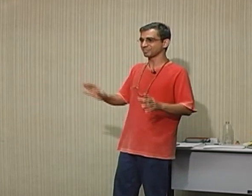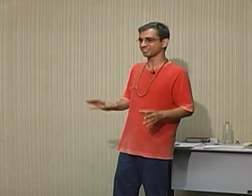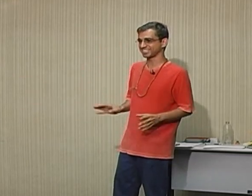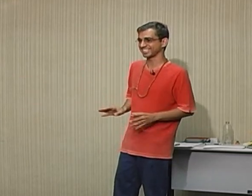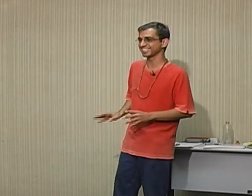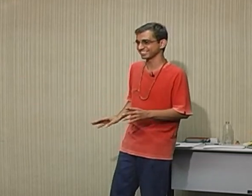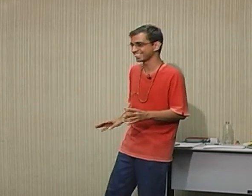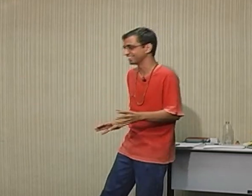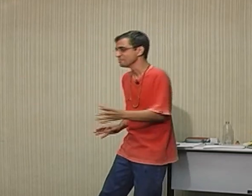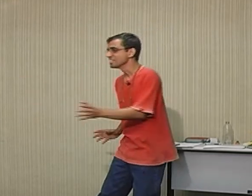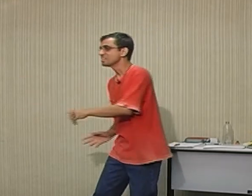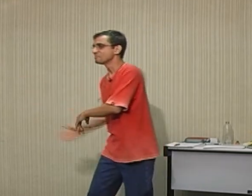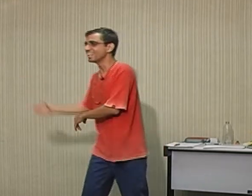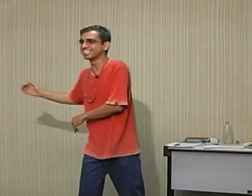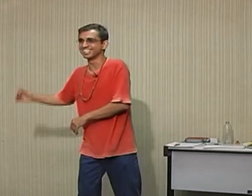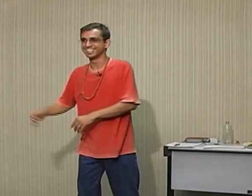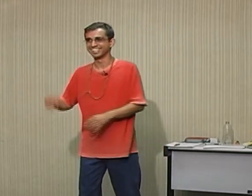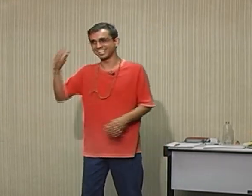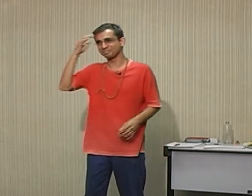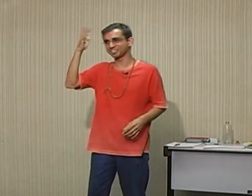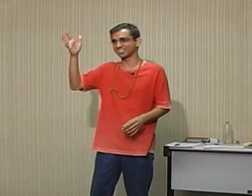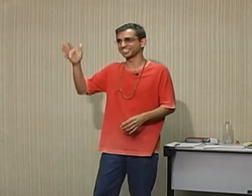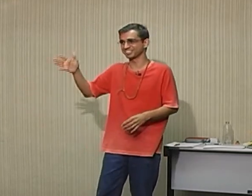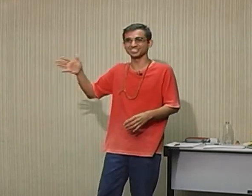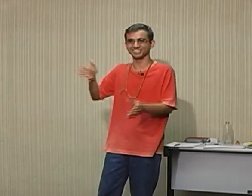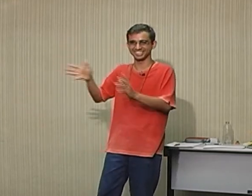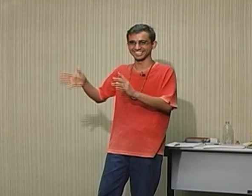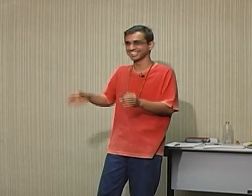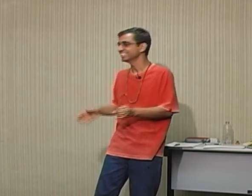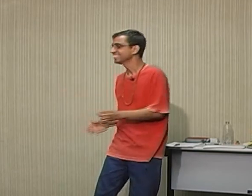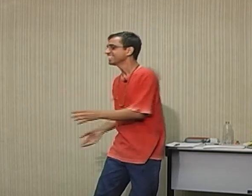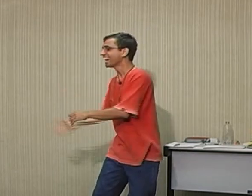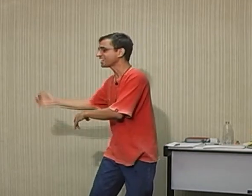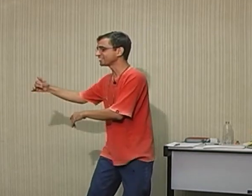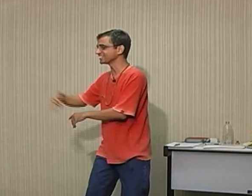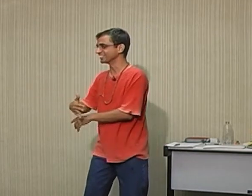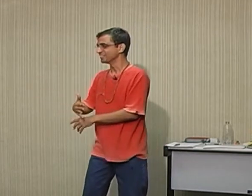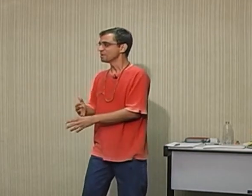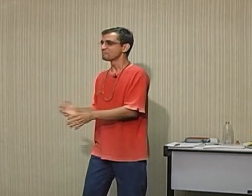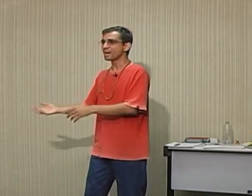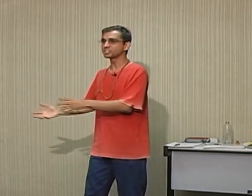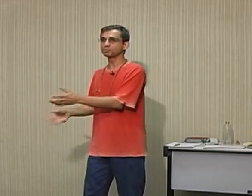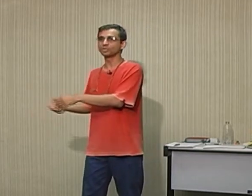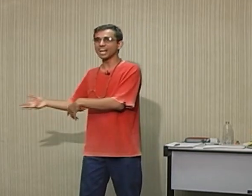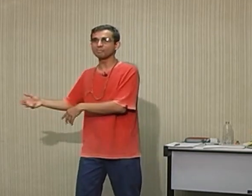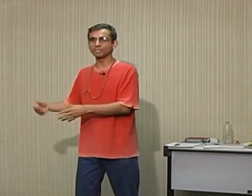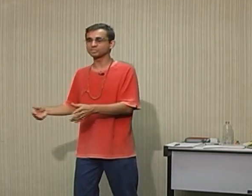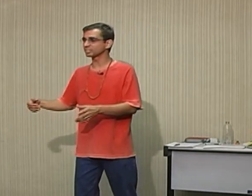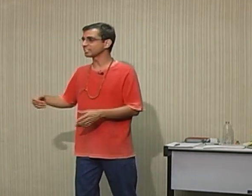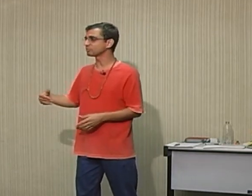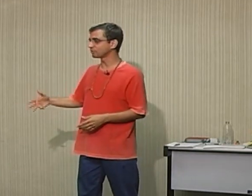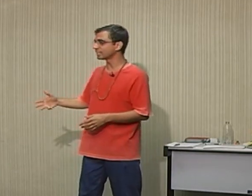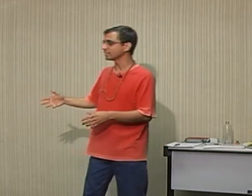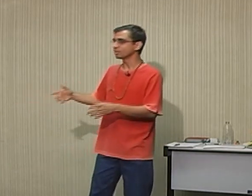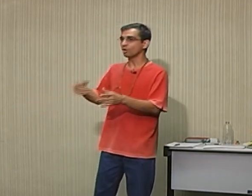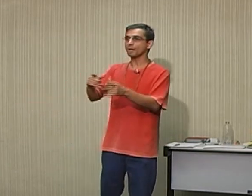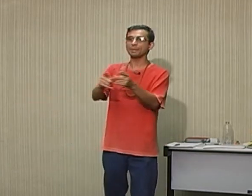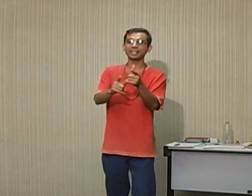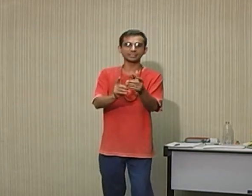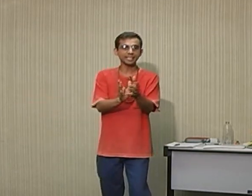patrocina aqui não, tá gente? Mas é porque eu tô lembrando do roteiro, né? Aí quando passo por lá, vejo o que tem que ver, oh, peraí, tem